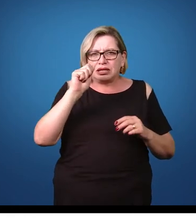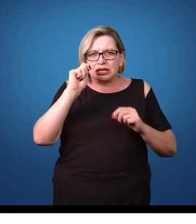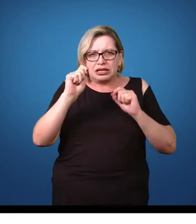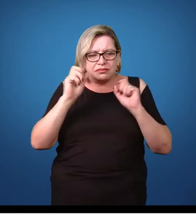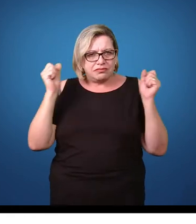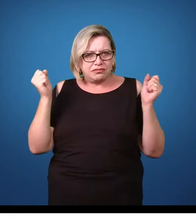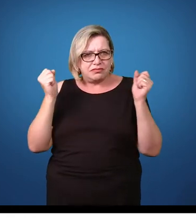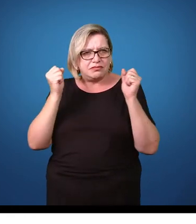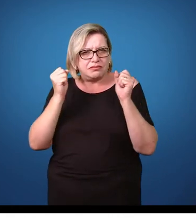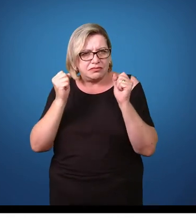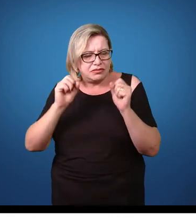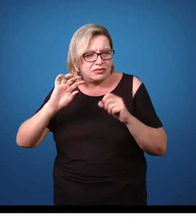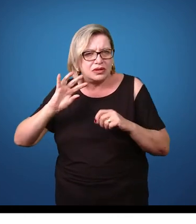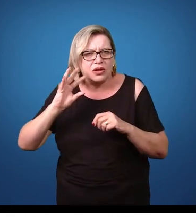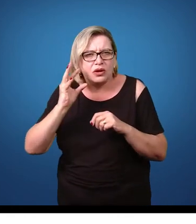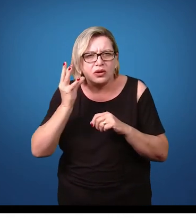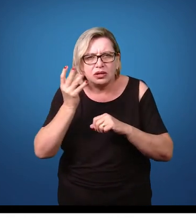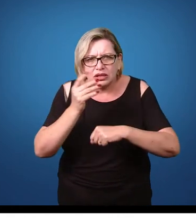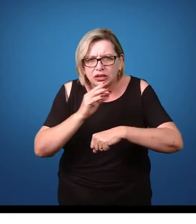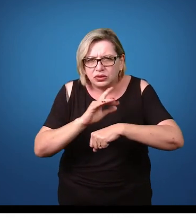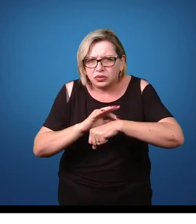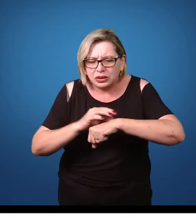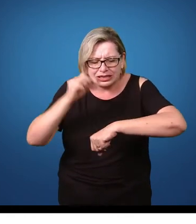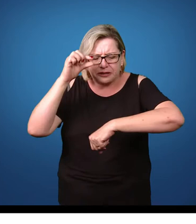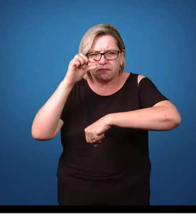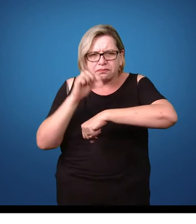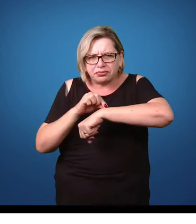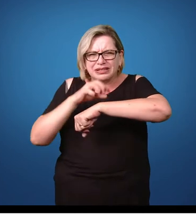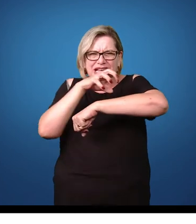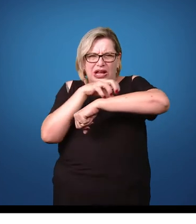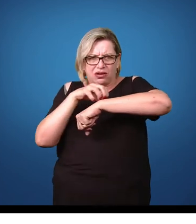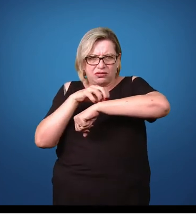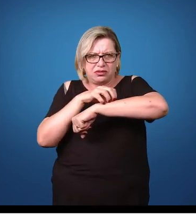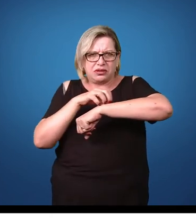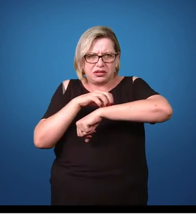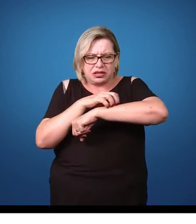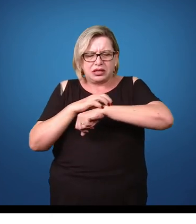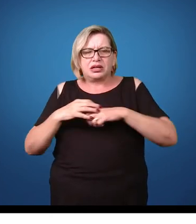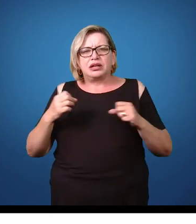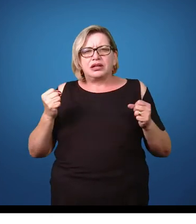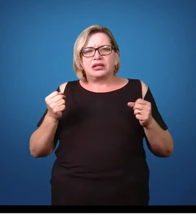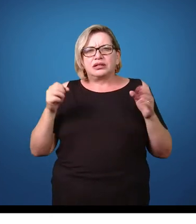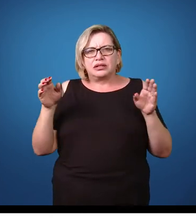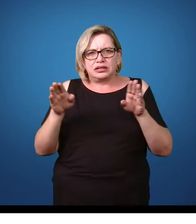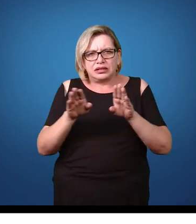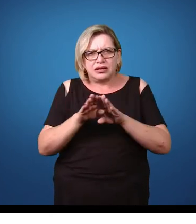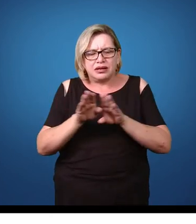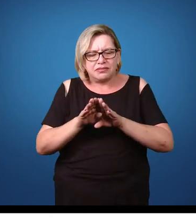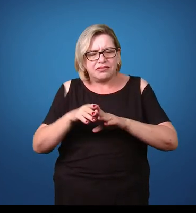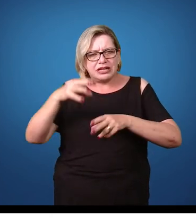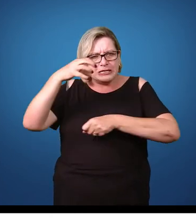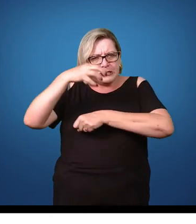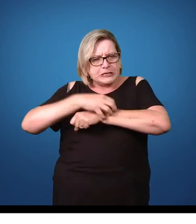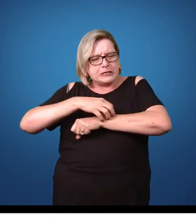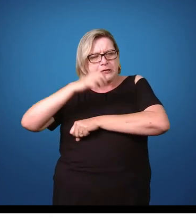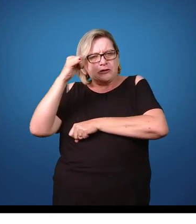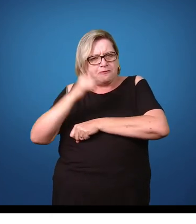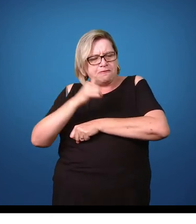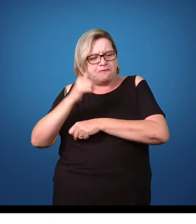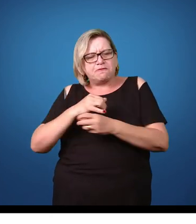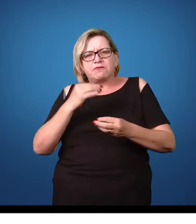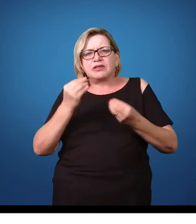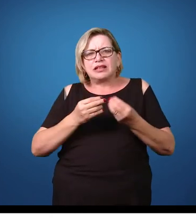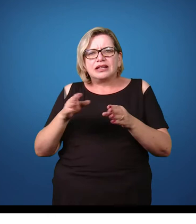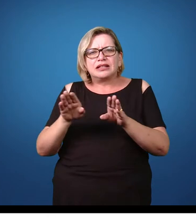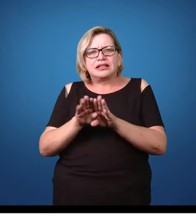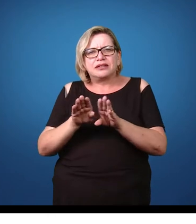além de causar essa injúria inicial de picada do hospedeiro, da presença dele